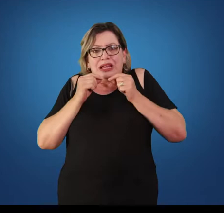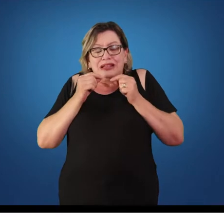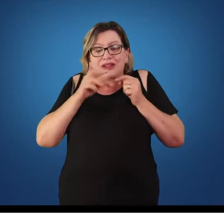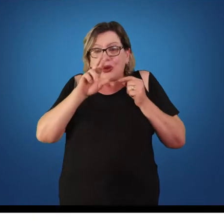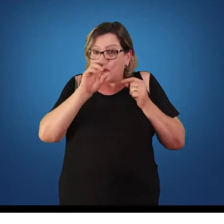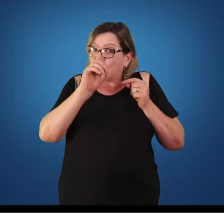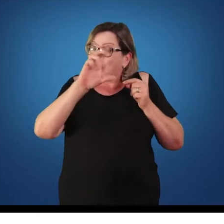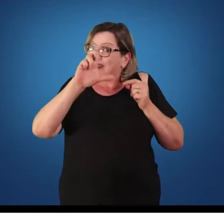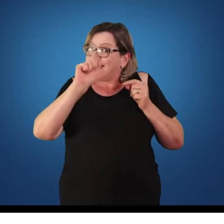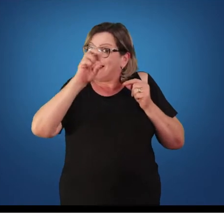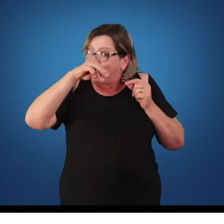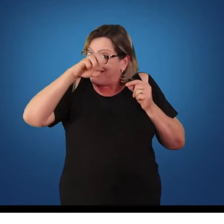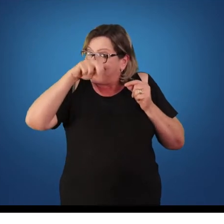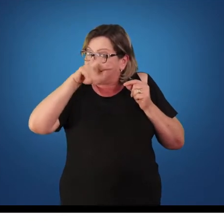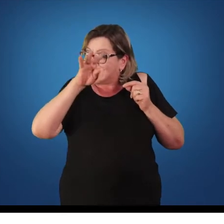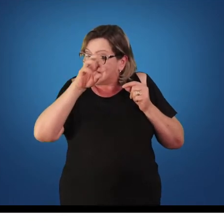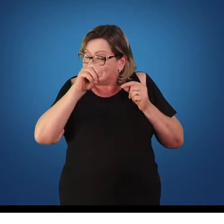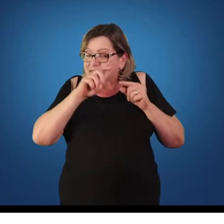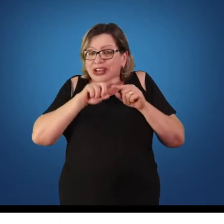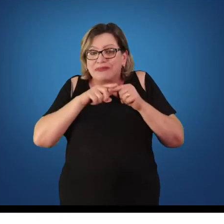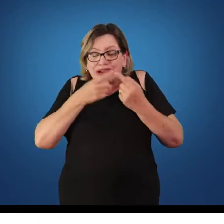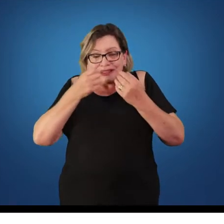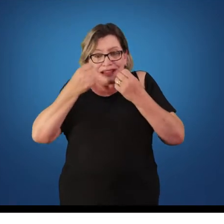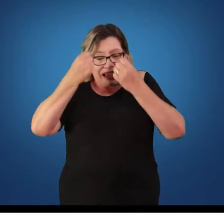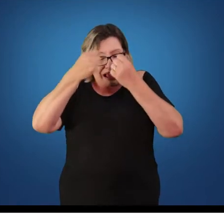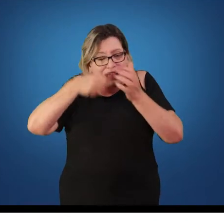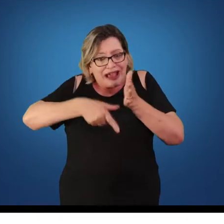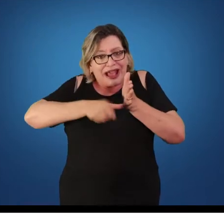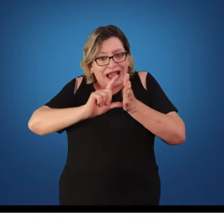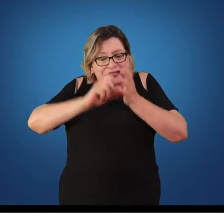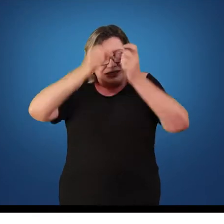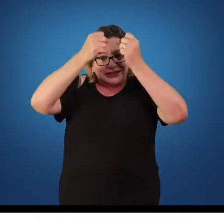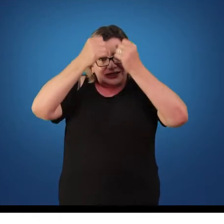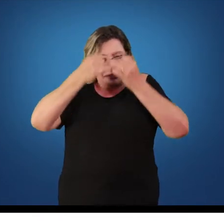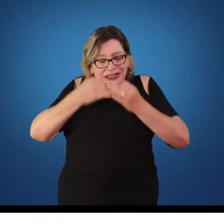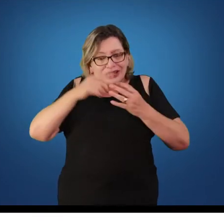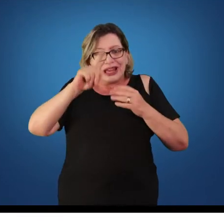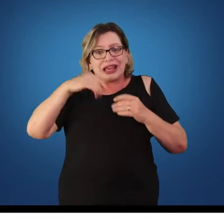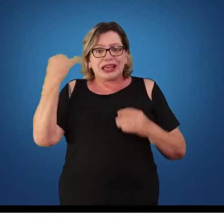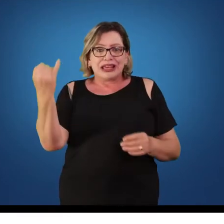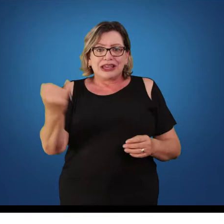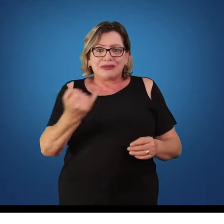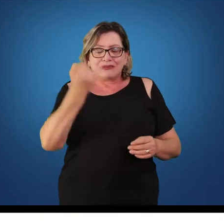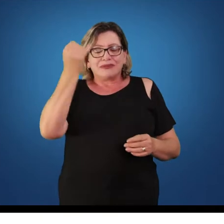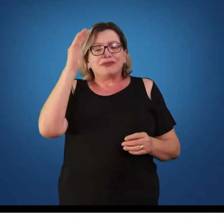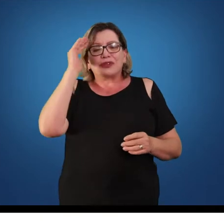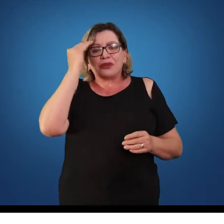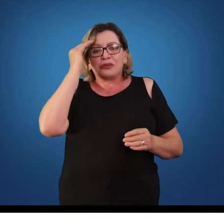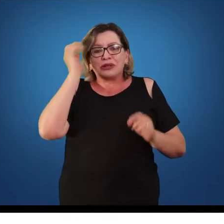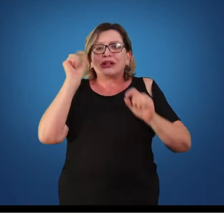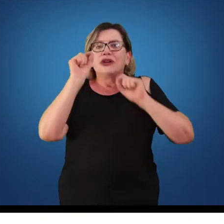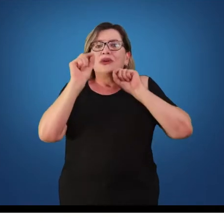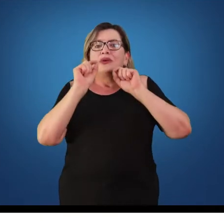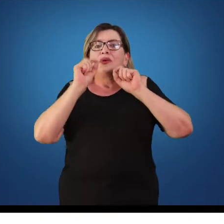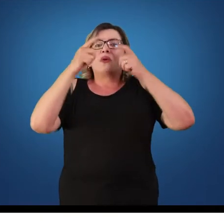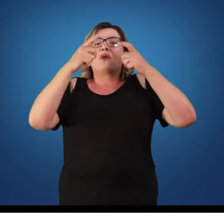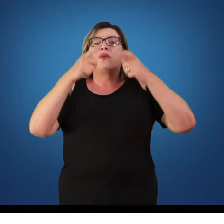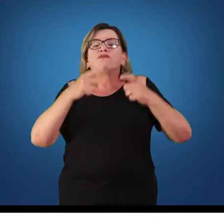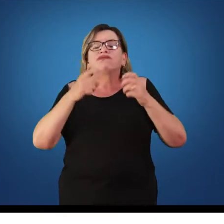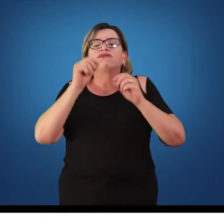sistematizar isso que são os elementos ginásticos, é bem importante eu compreender quais são os campos da ginástica. Então, quais